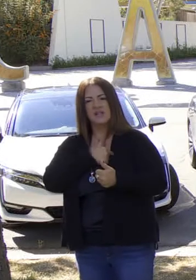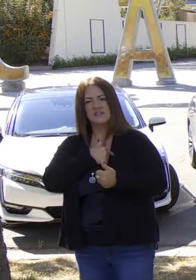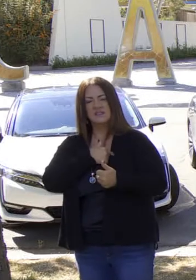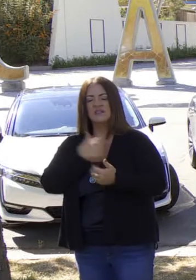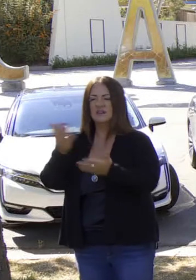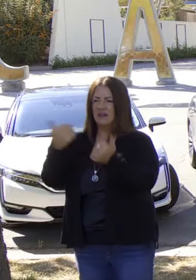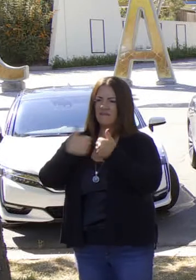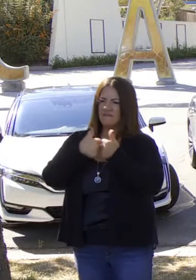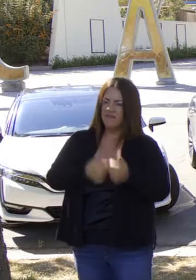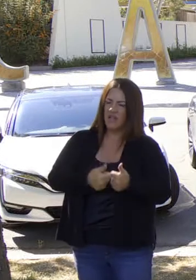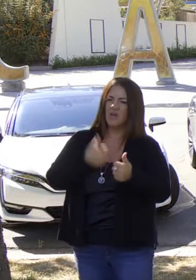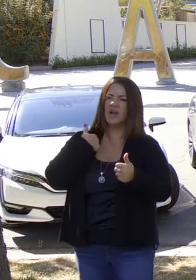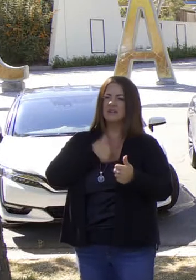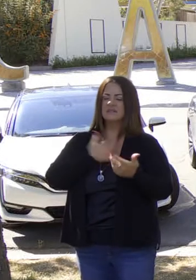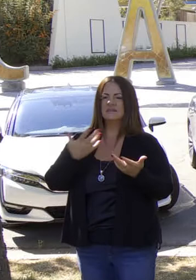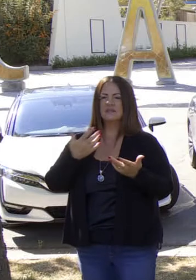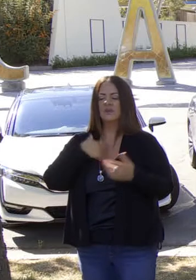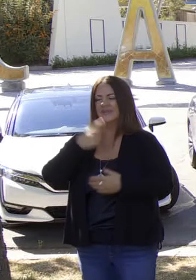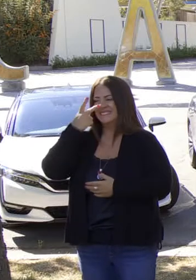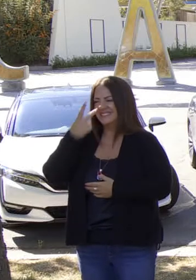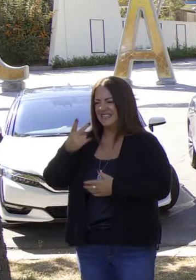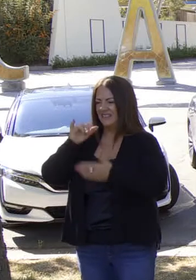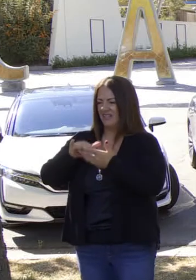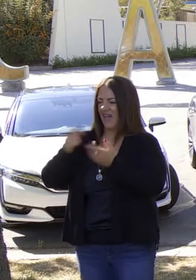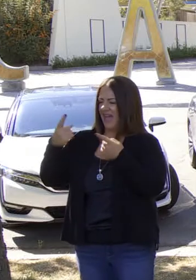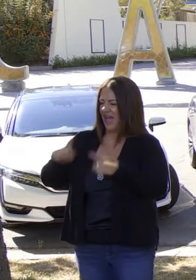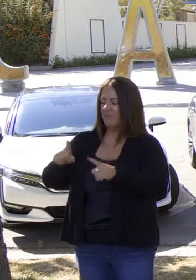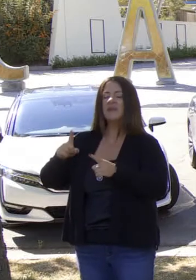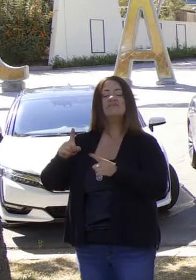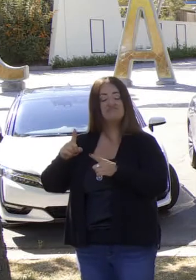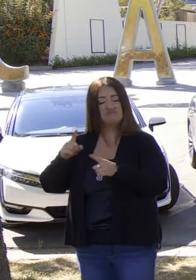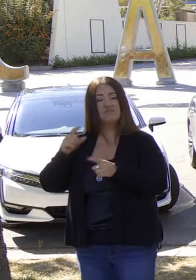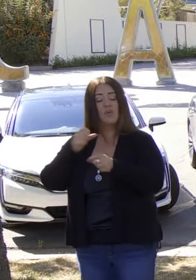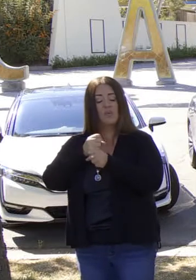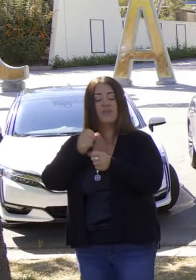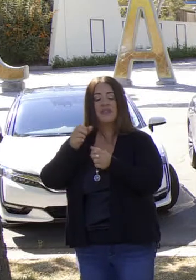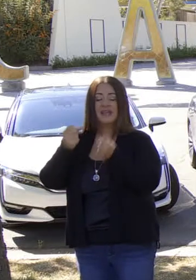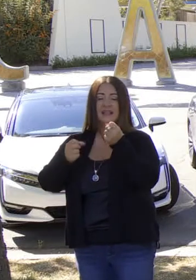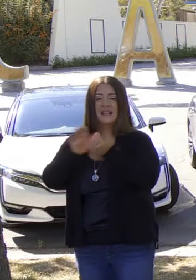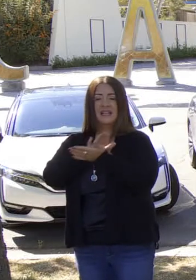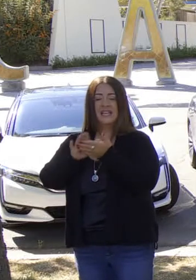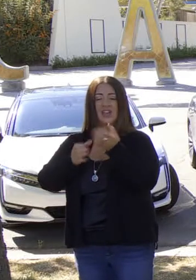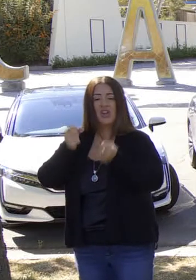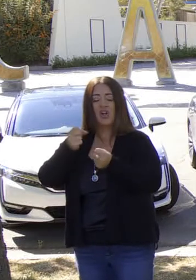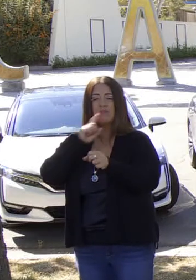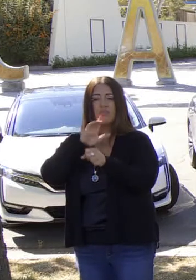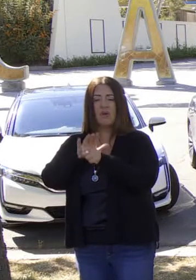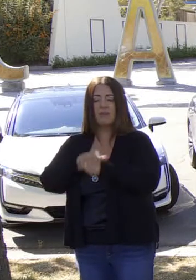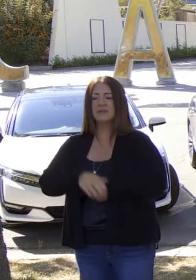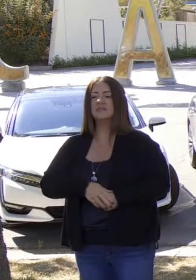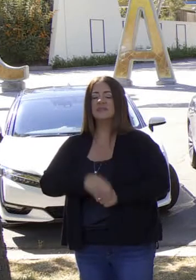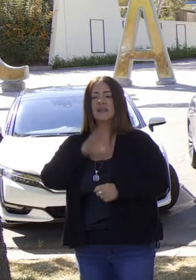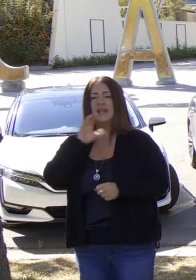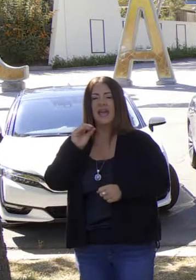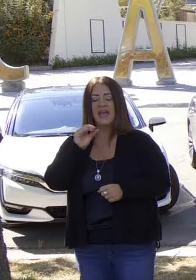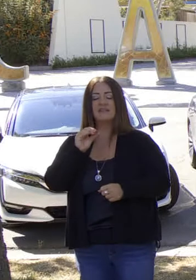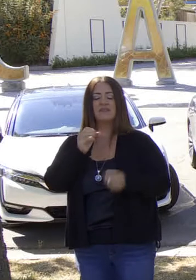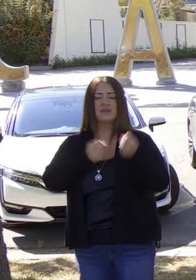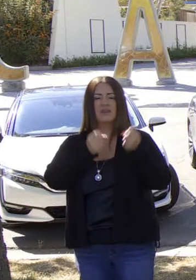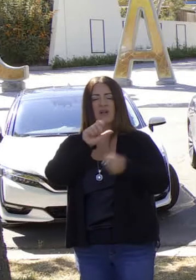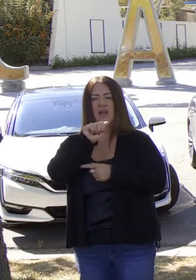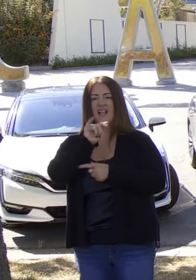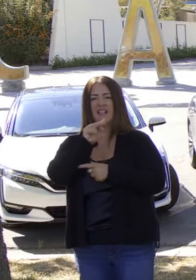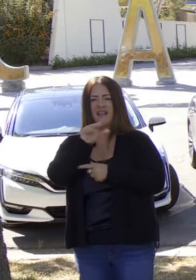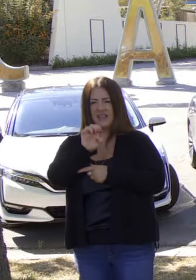el mundo para ser socios en esta causa colectiva. Lo vimos con la promesa de autos limpios. Lo vimos con la alianza de aire limpios.